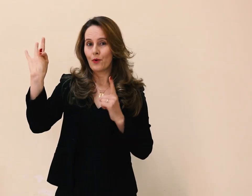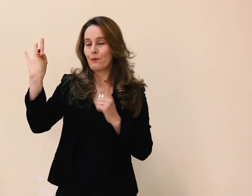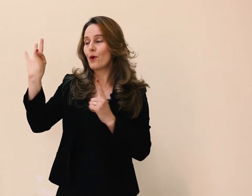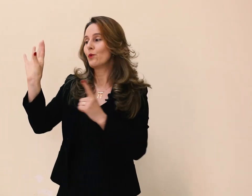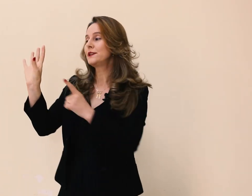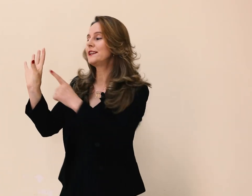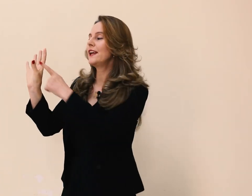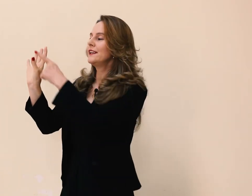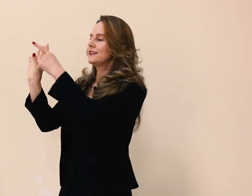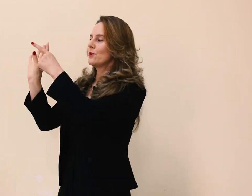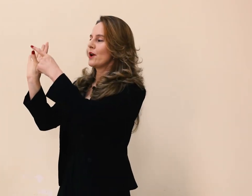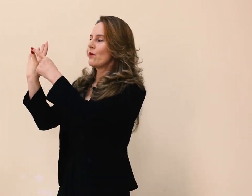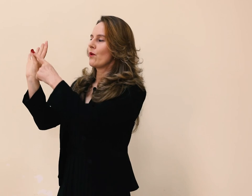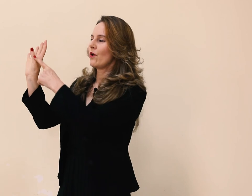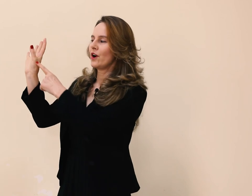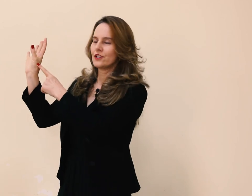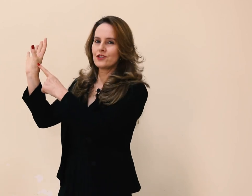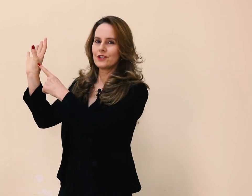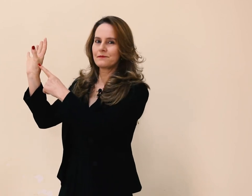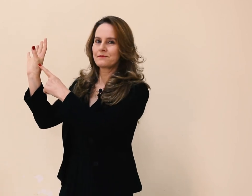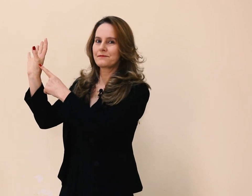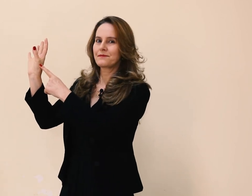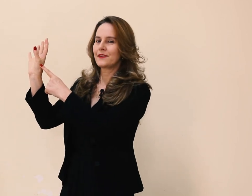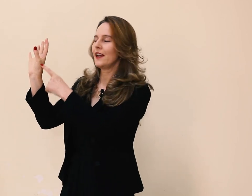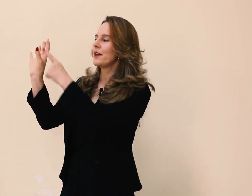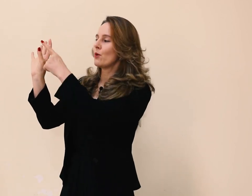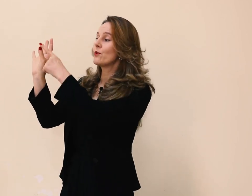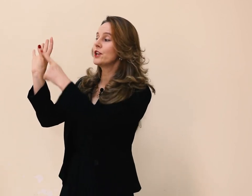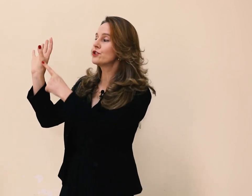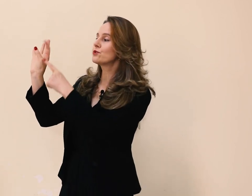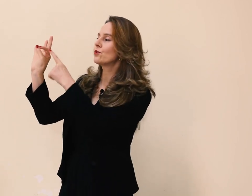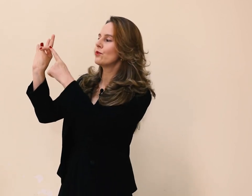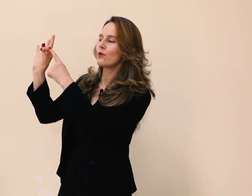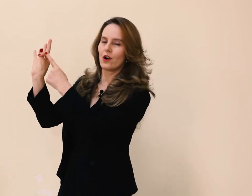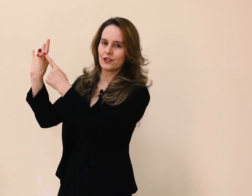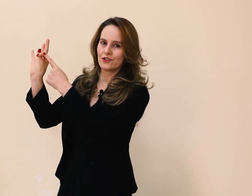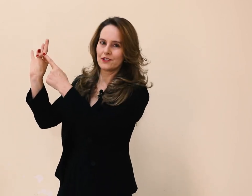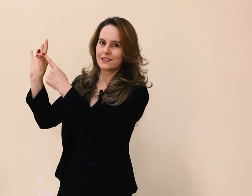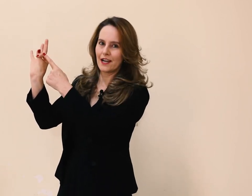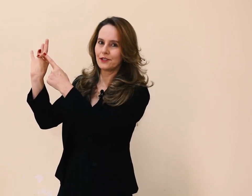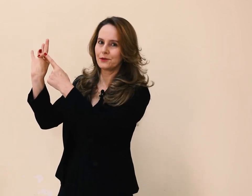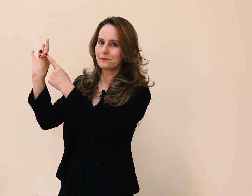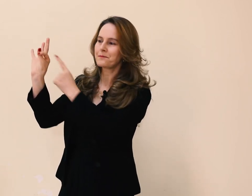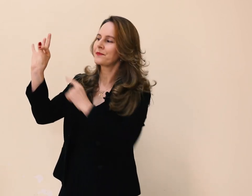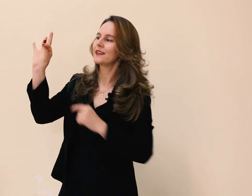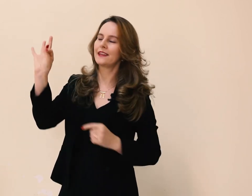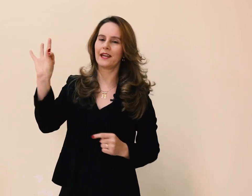O T, então, é um corte, né? É um risco com o corte, certo? T,